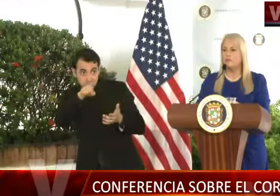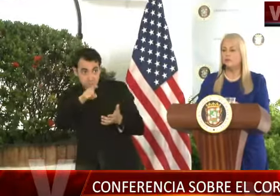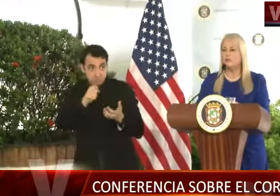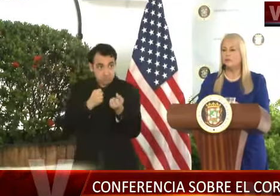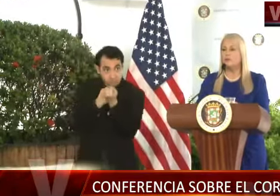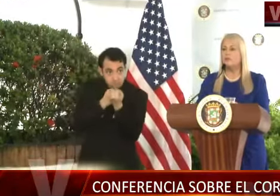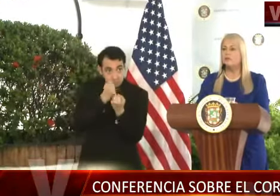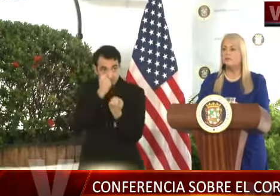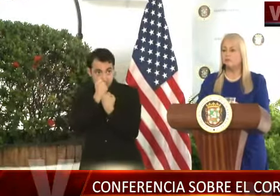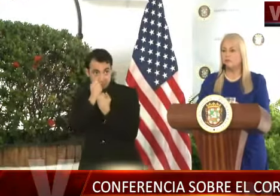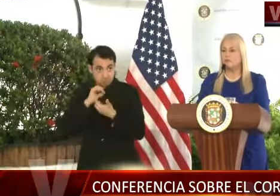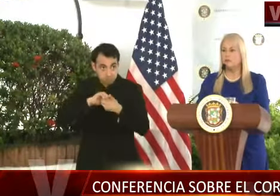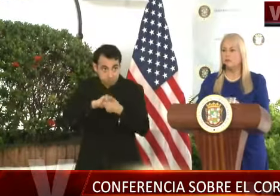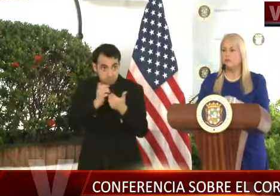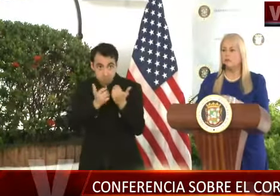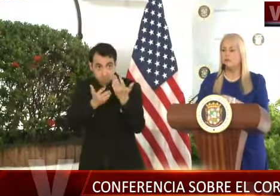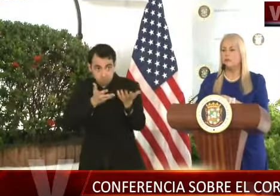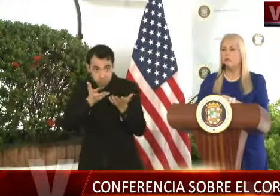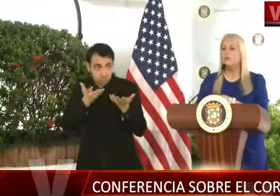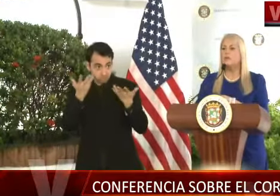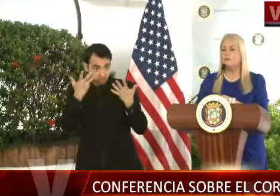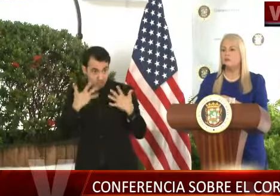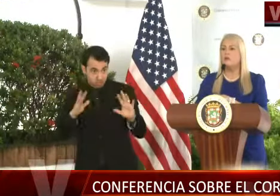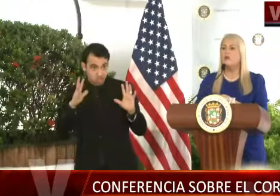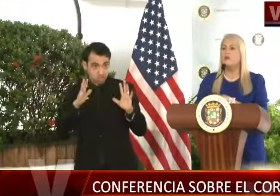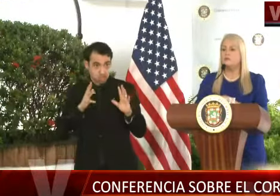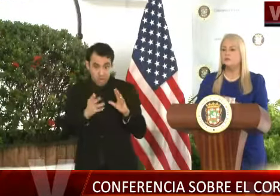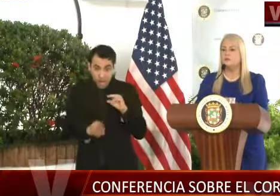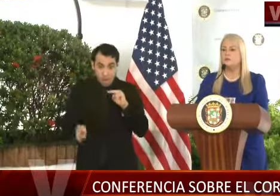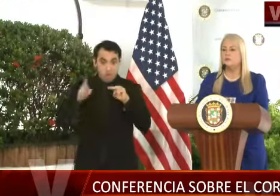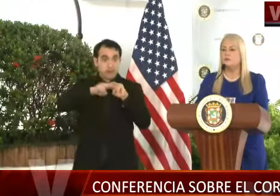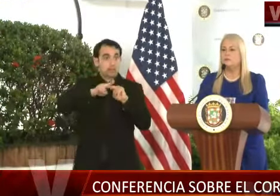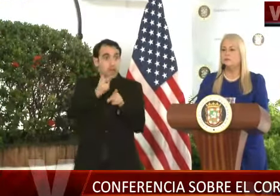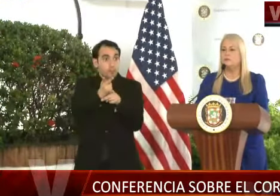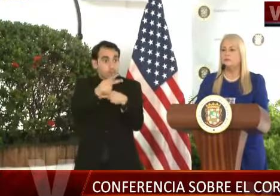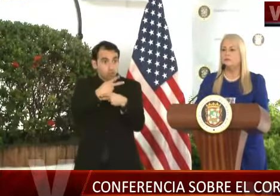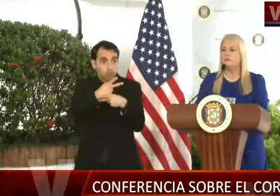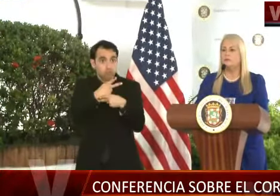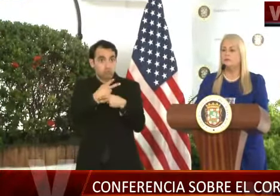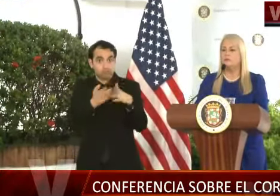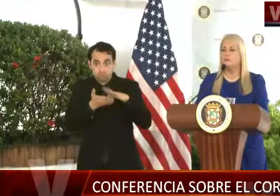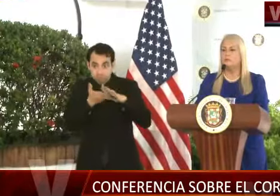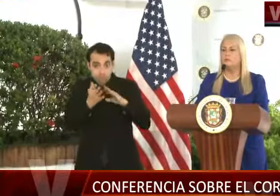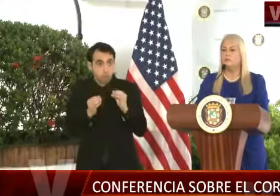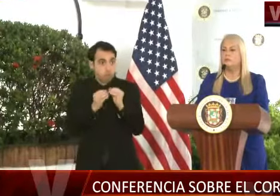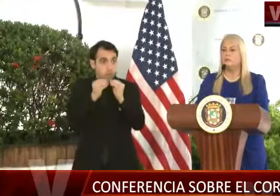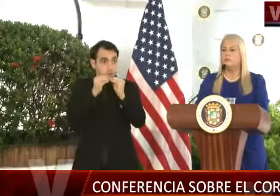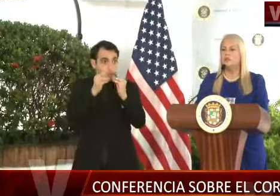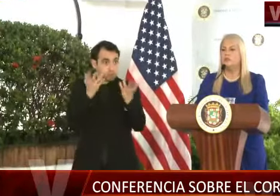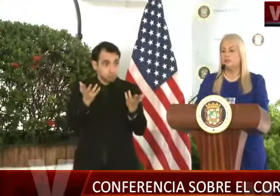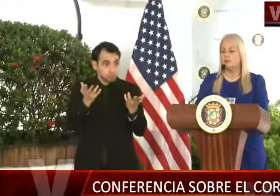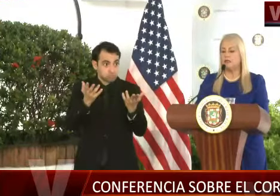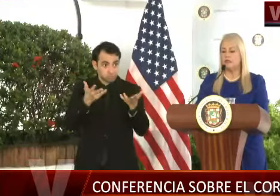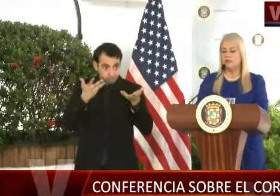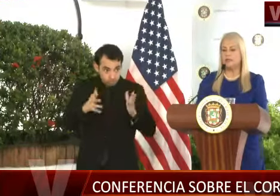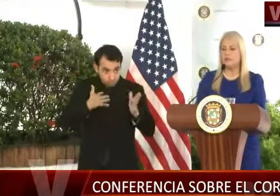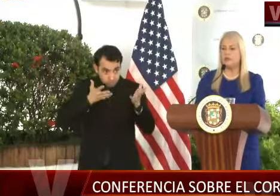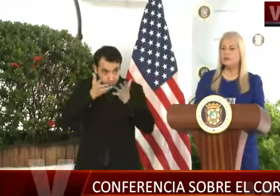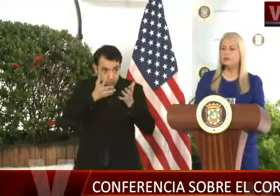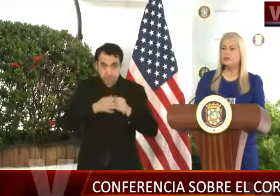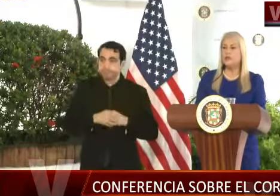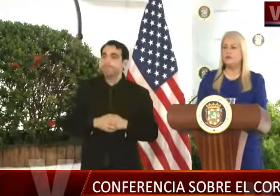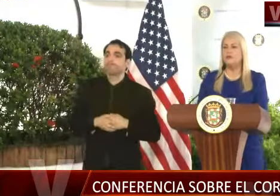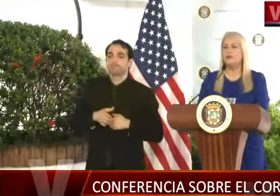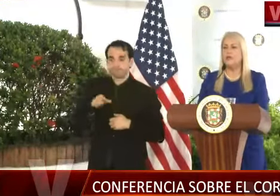aumento en esos productos se pueda estar dando y que en Puerto Rico, inclusive, se pueda suplir la demanda de aquí mismo. Sí, esa